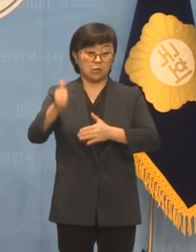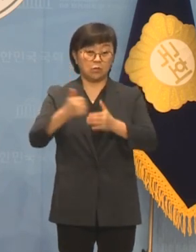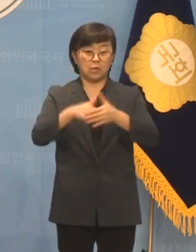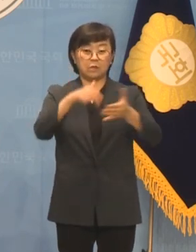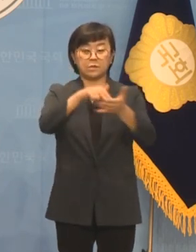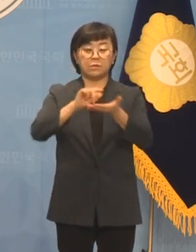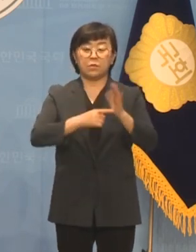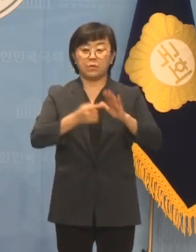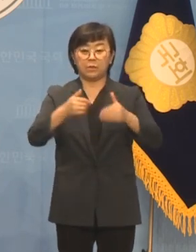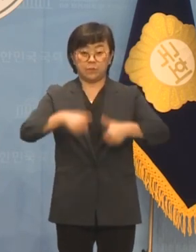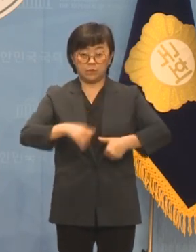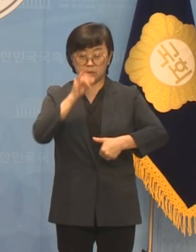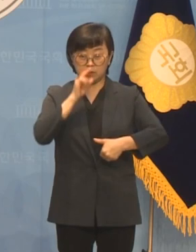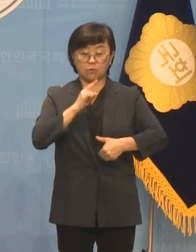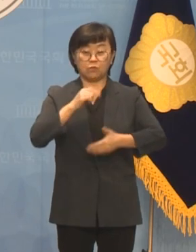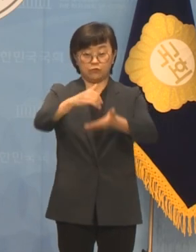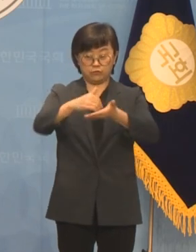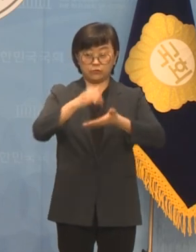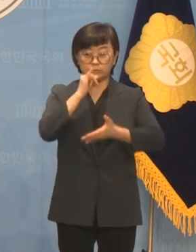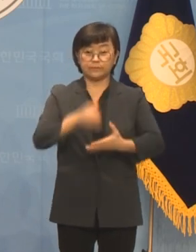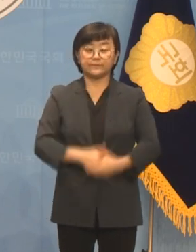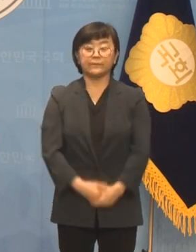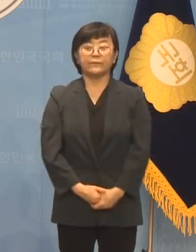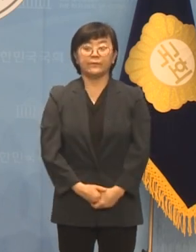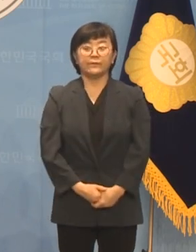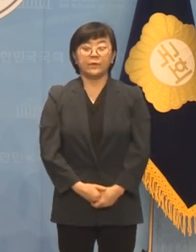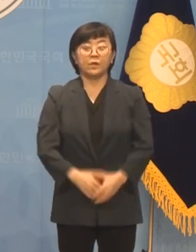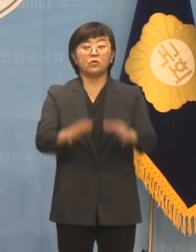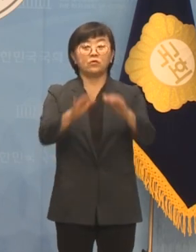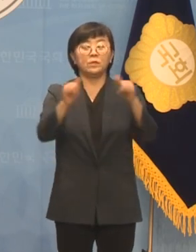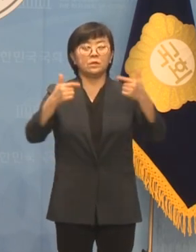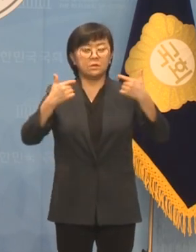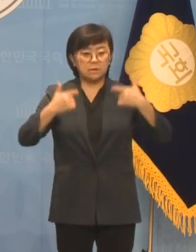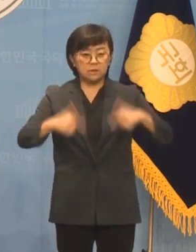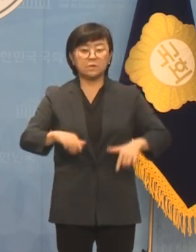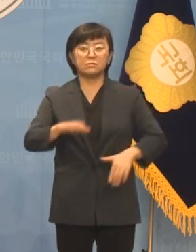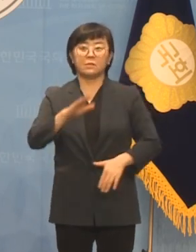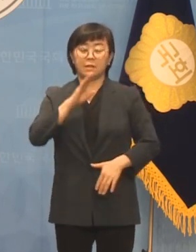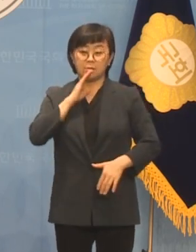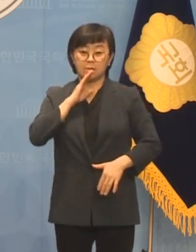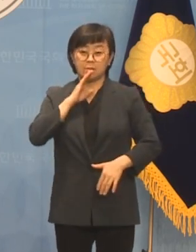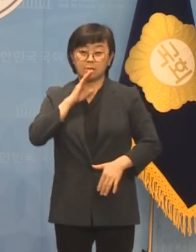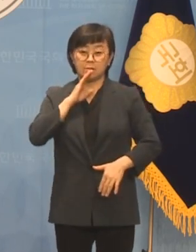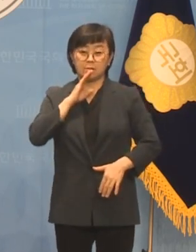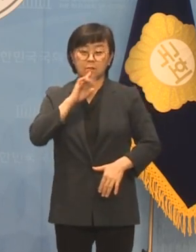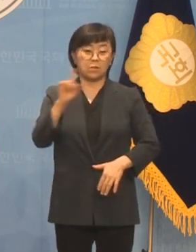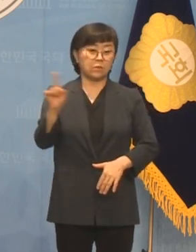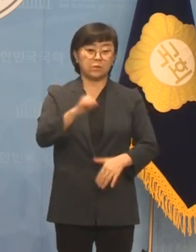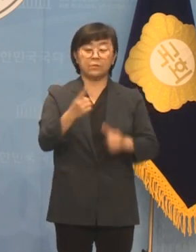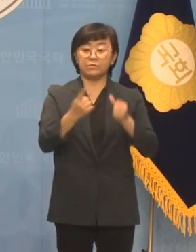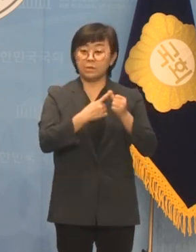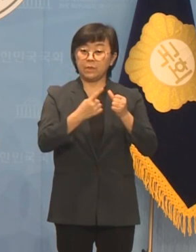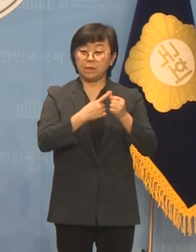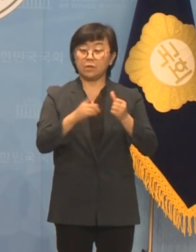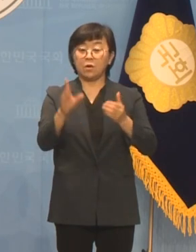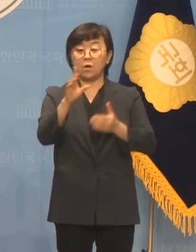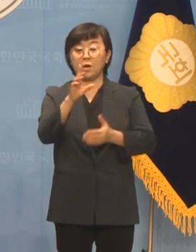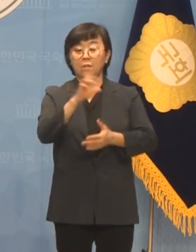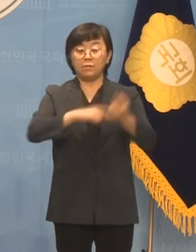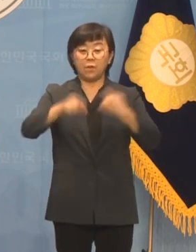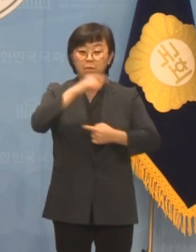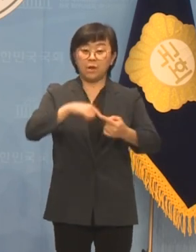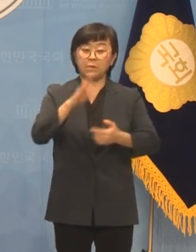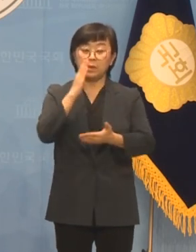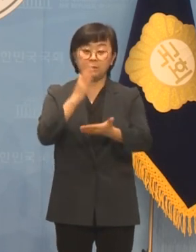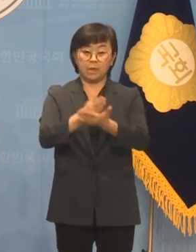입장 표명이 필요하다고 요구했습니다 국민은 늘 무조건 옳다 어떤 비판에도 변명을 해서는 안